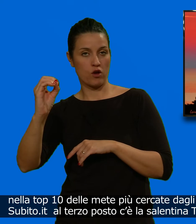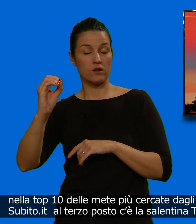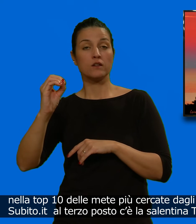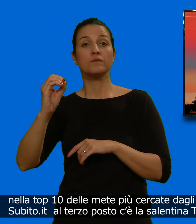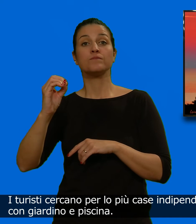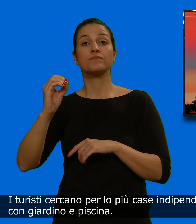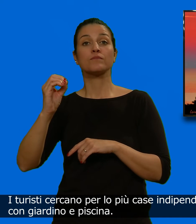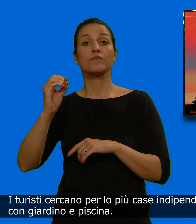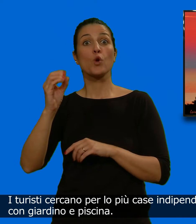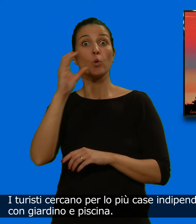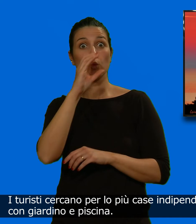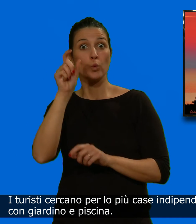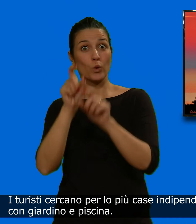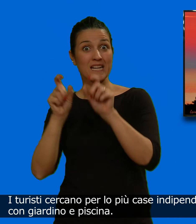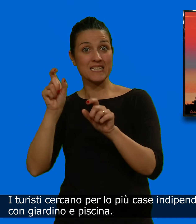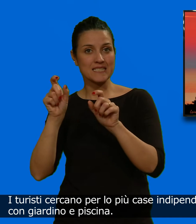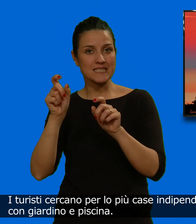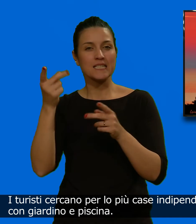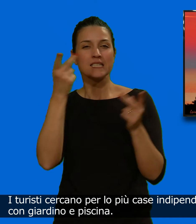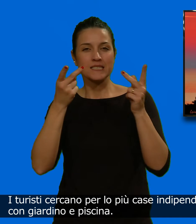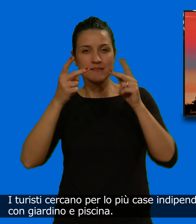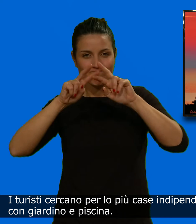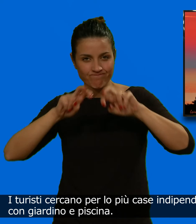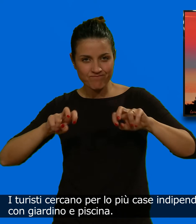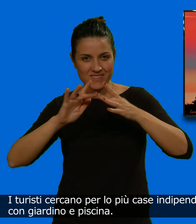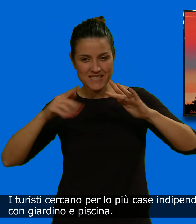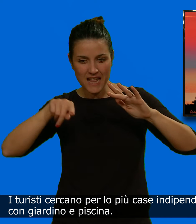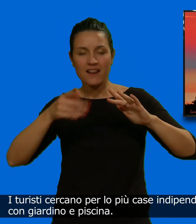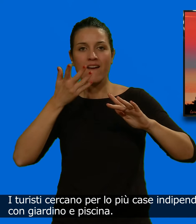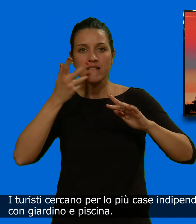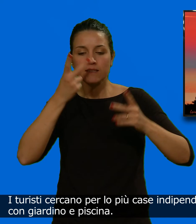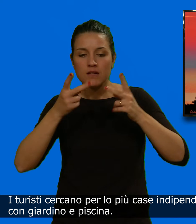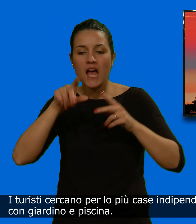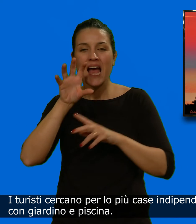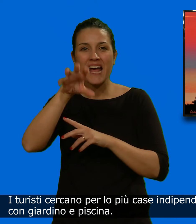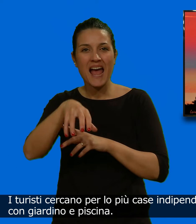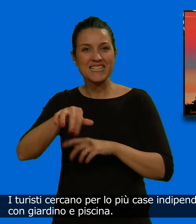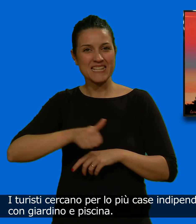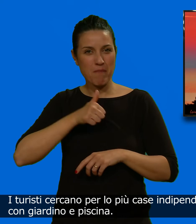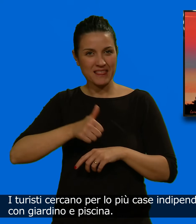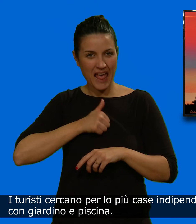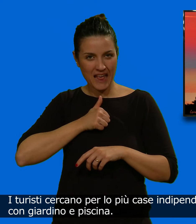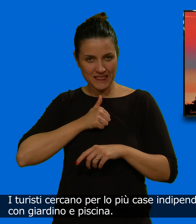I turisti cercano per lo più case indipendenti e i più esigenti ville con giardino e piscina.